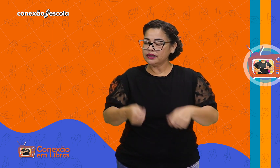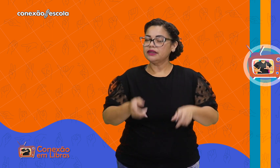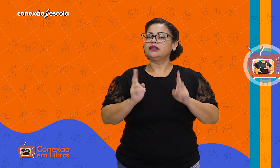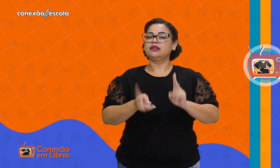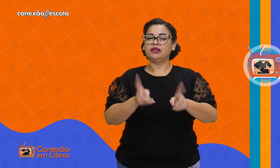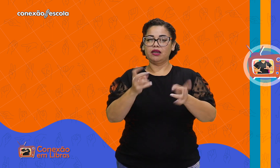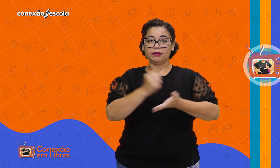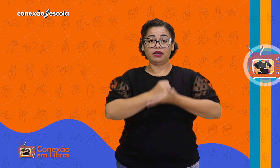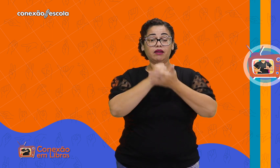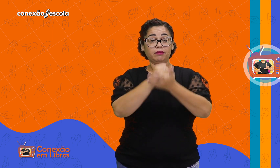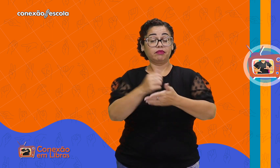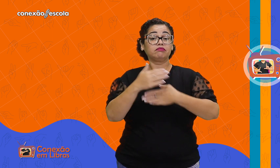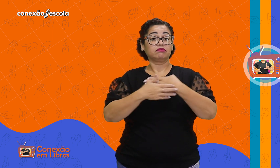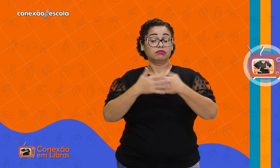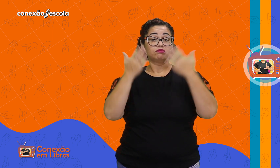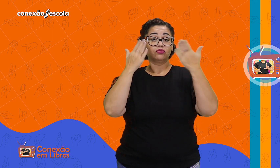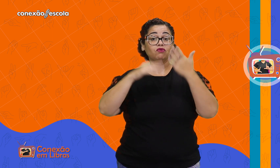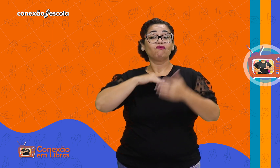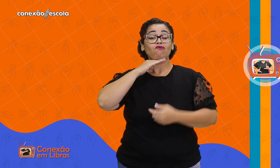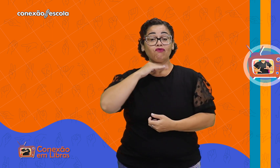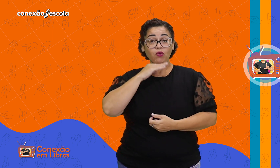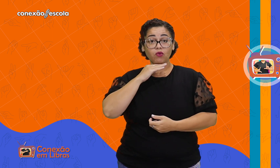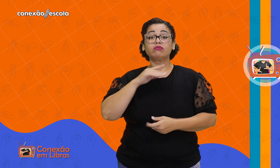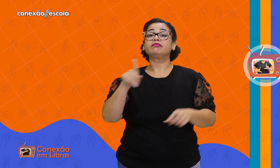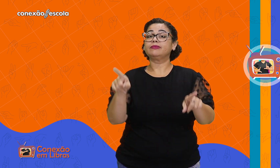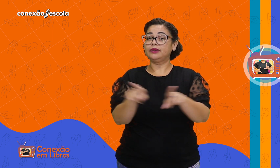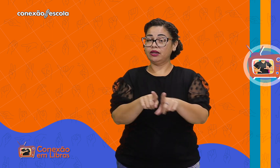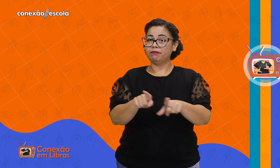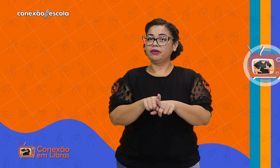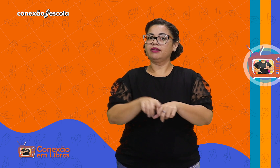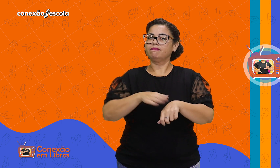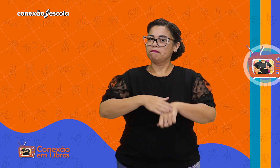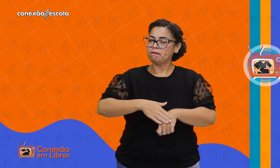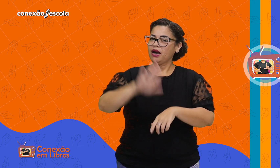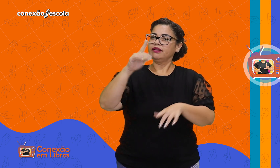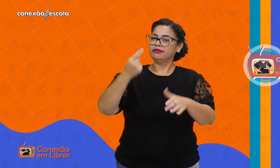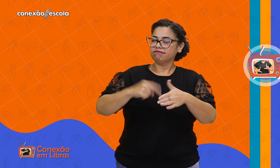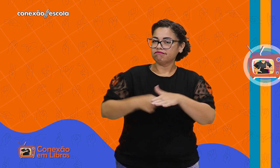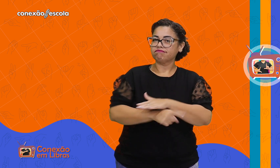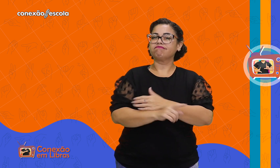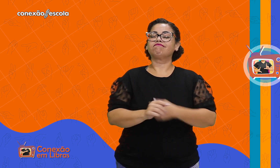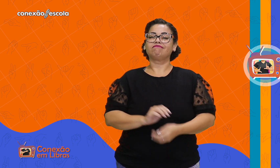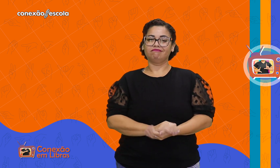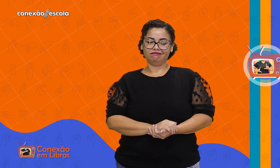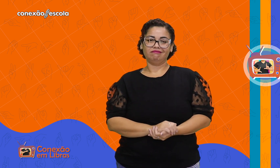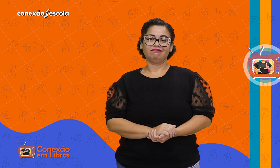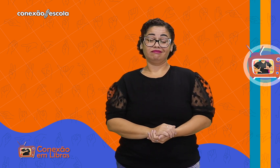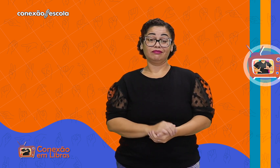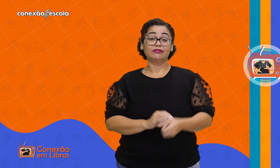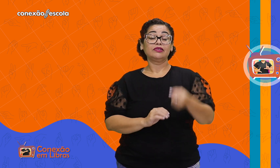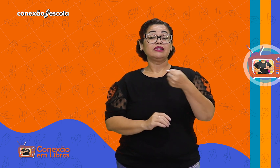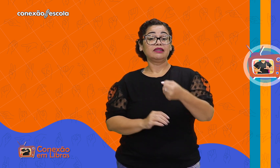necessita de suporte terapêutico, psicológico e fonoaudiólogo também, com mais intensidade.